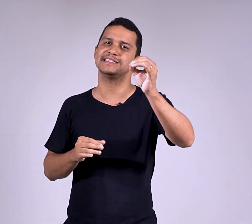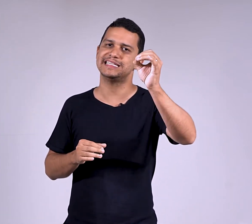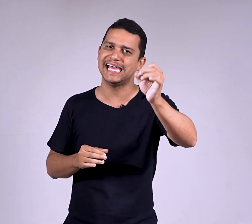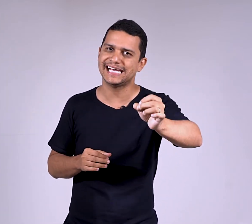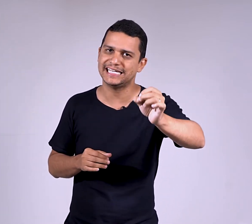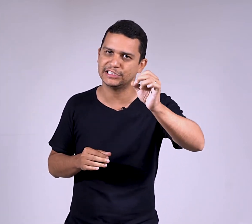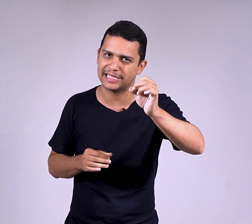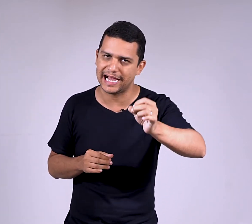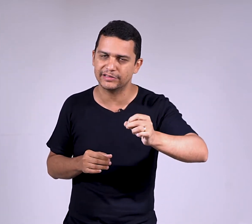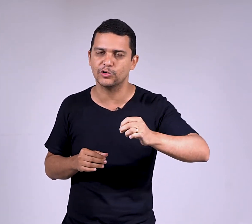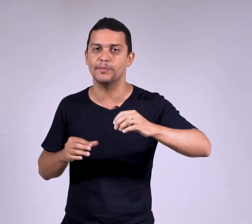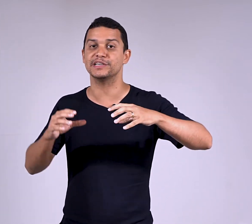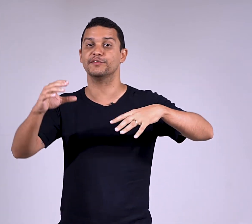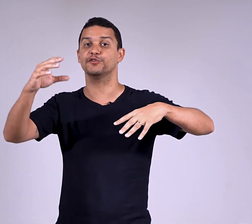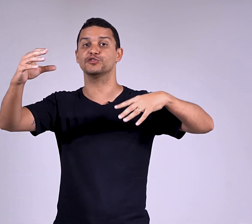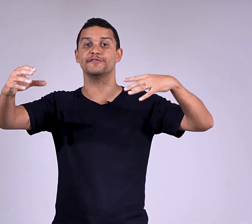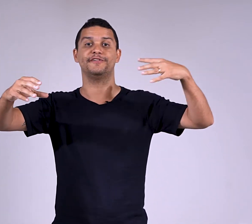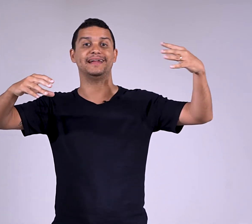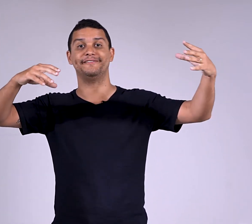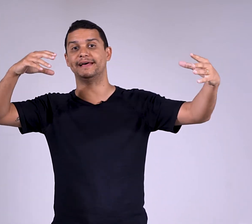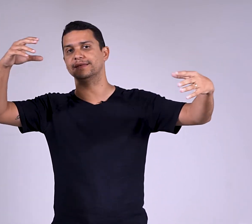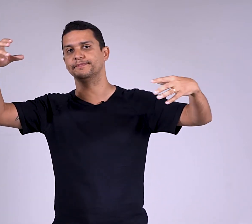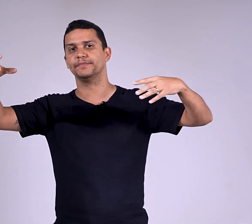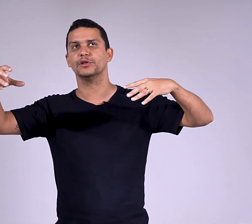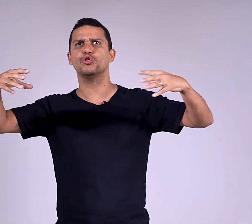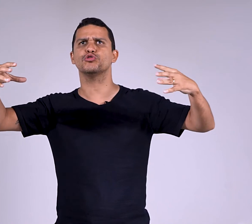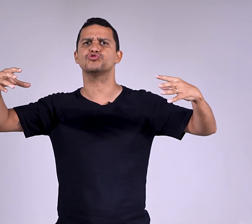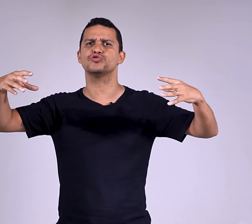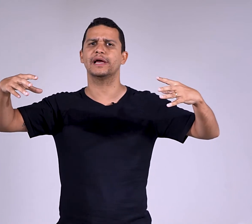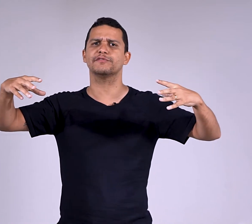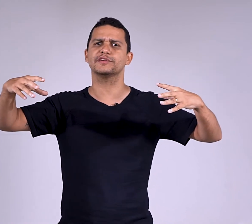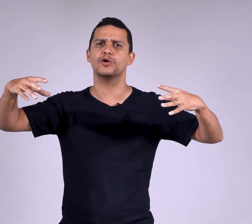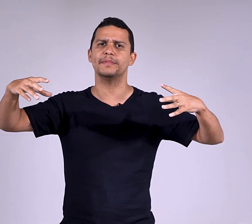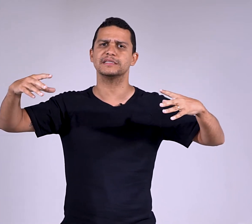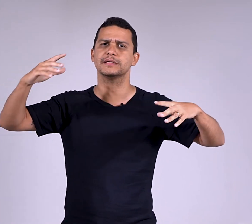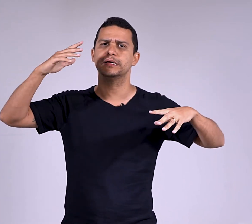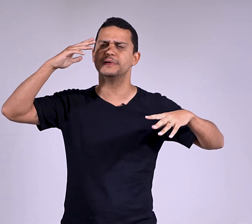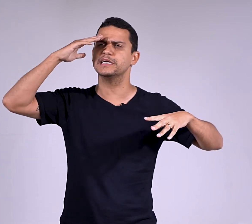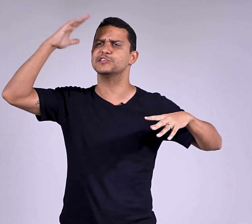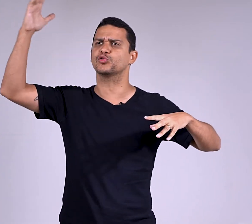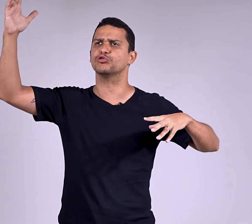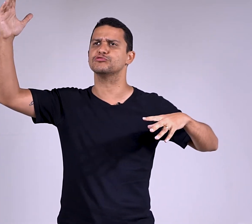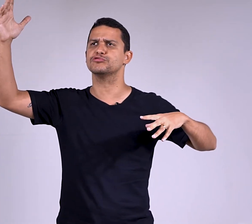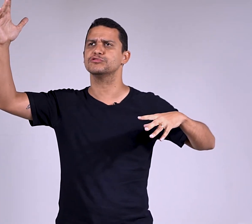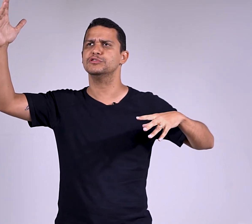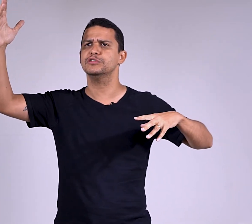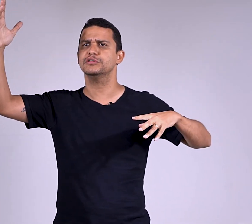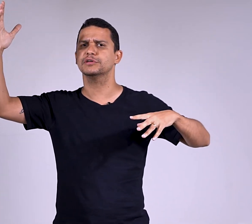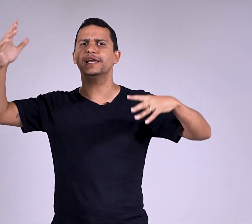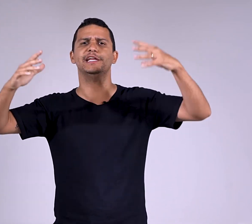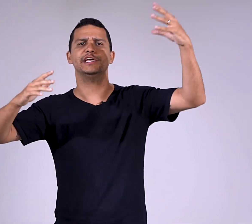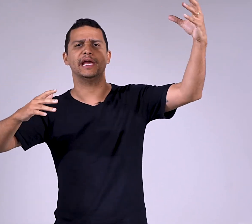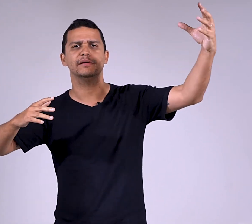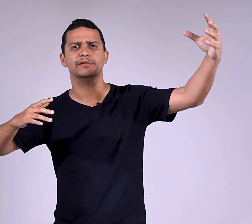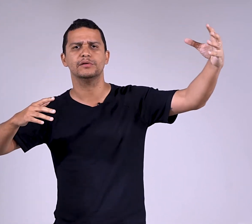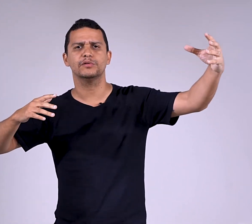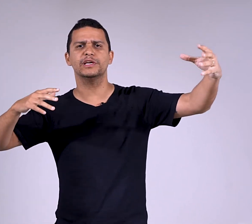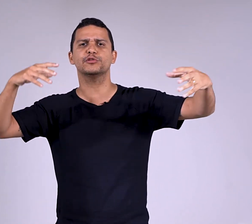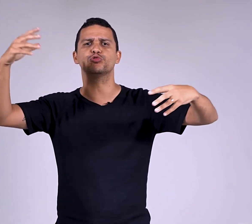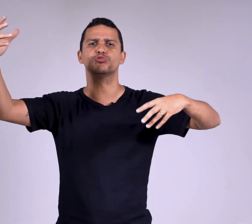tem candidato e começa a filosofar a frase. Todos. Aí você começa. Mas quem são todos? Quem é ninguém? O é tudo?